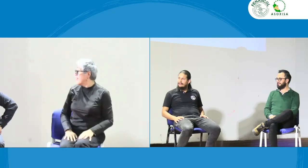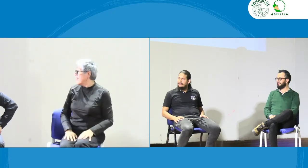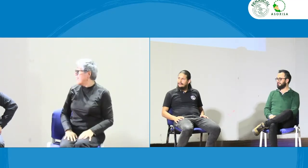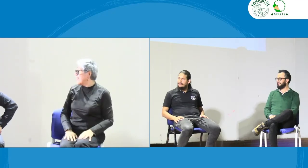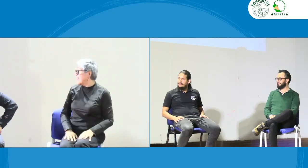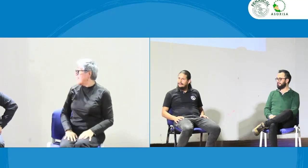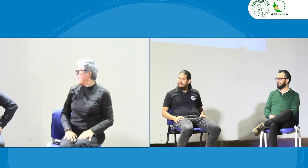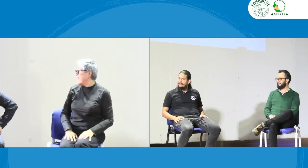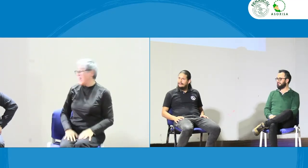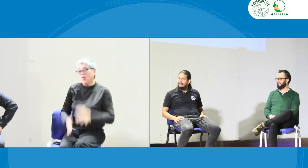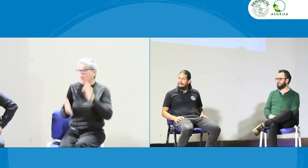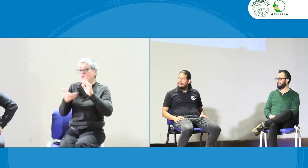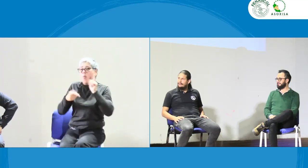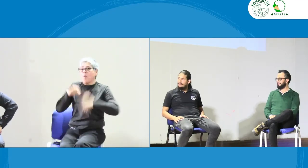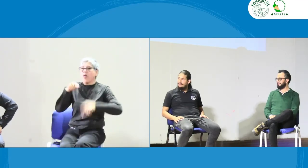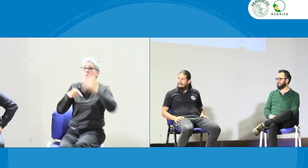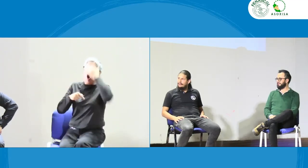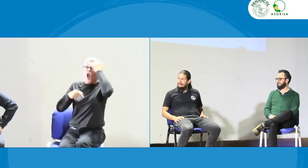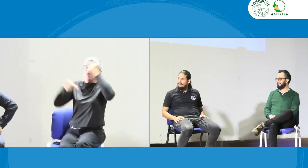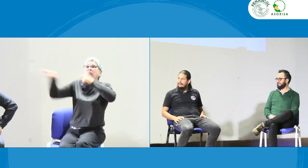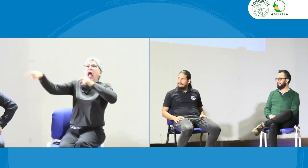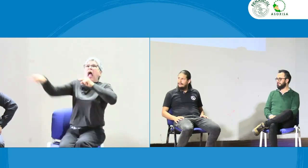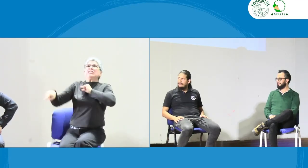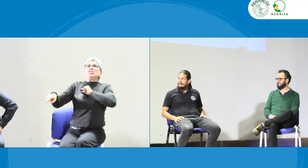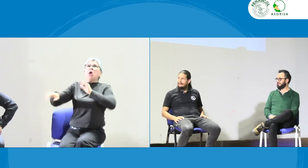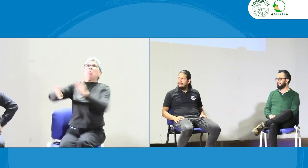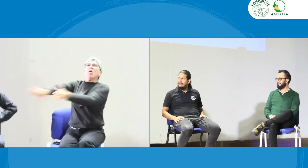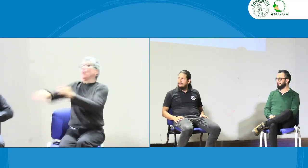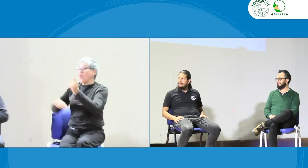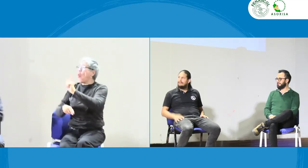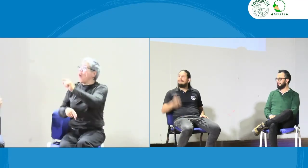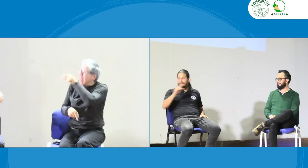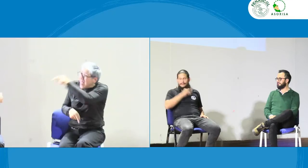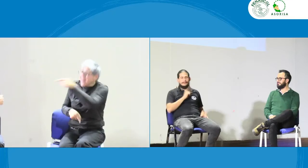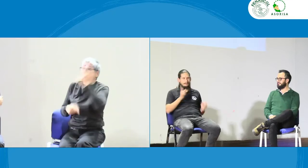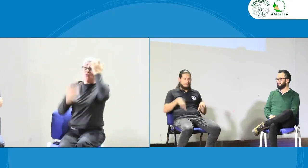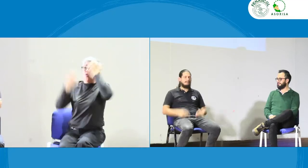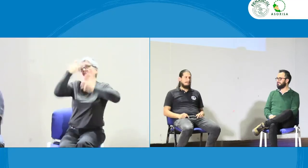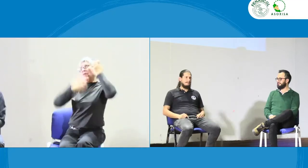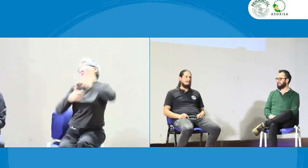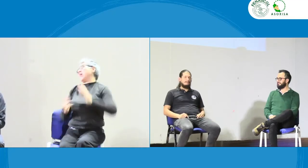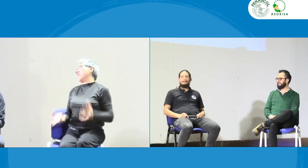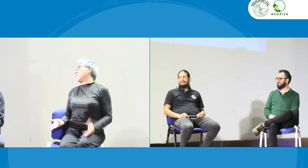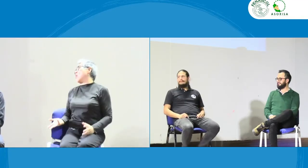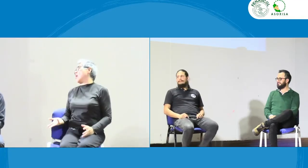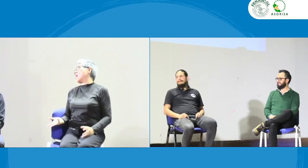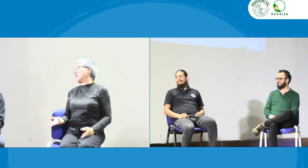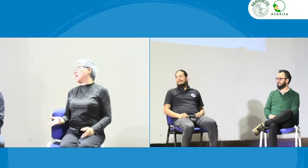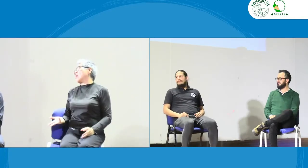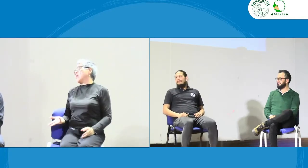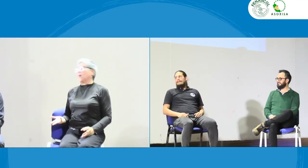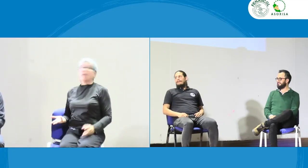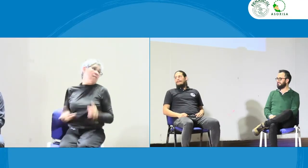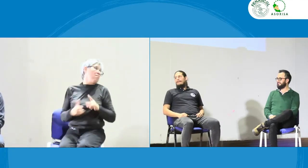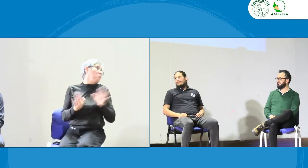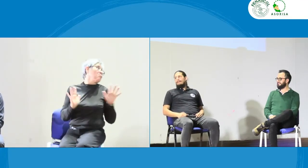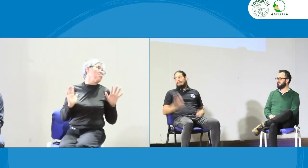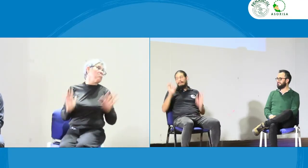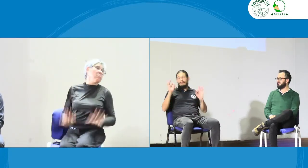la responsabilidad también de evaluar y sancionar está en el Ministerio de Educación entonces como ente evaluador también tiene esa